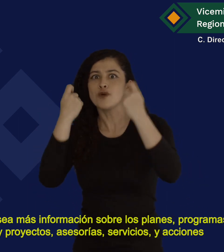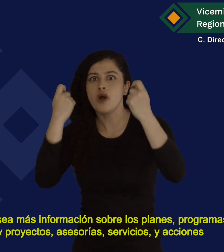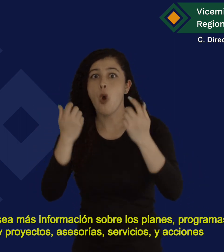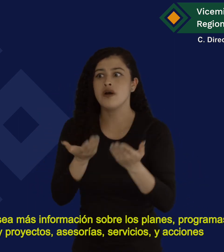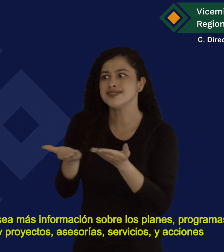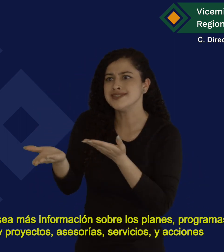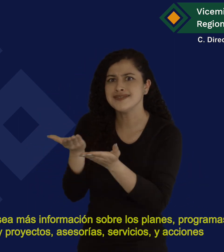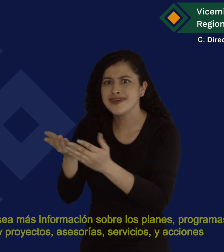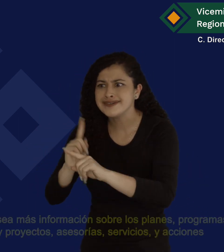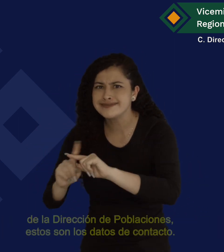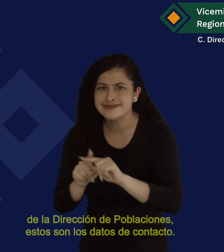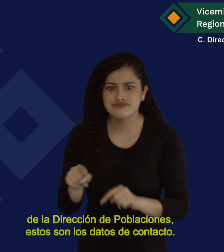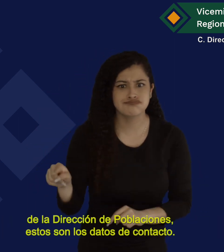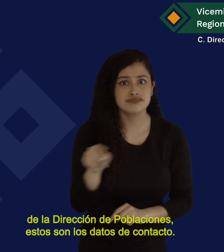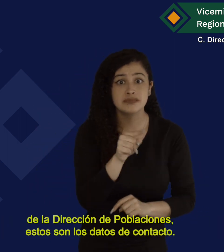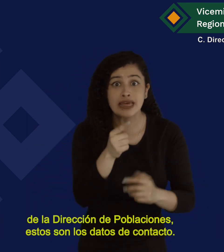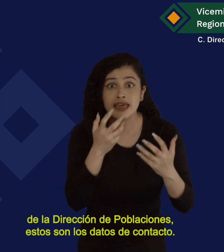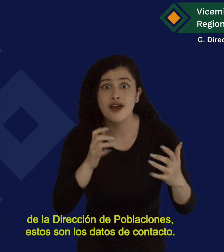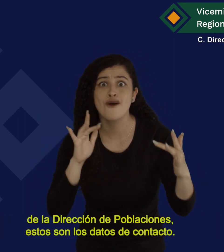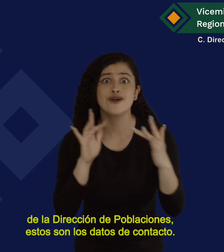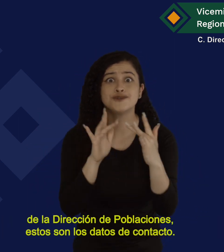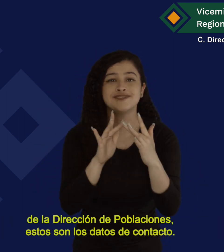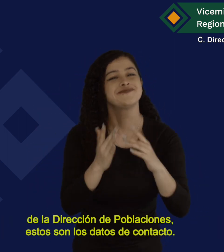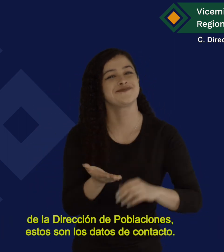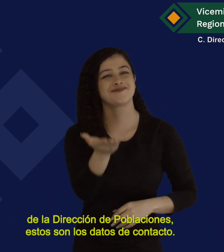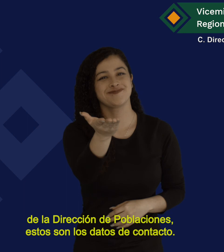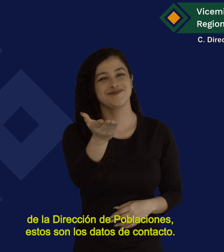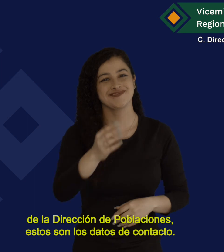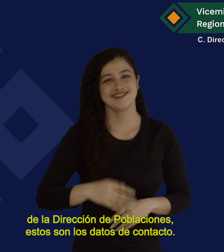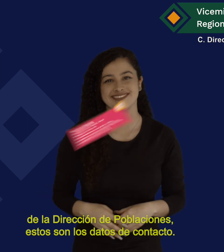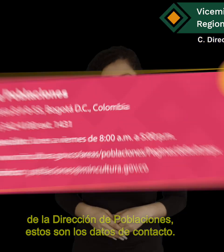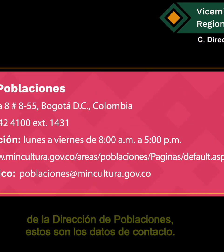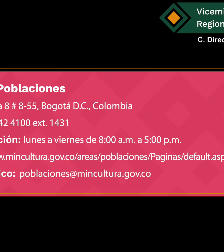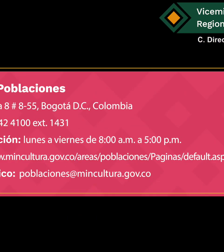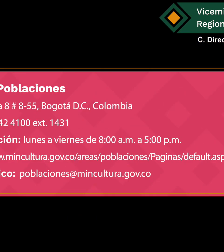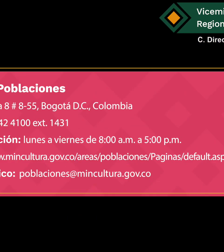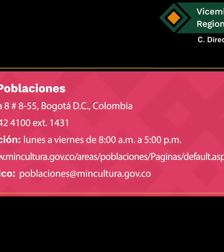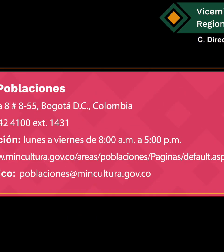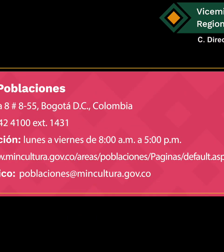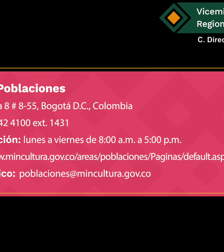acciones de la Dirección de Poblaciones Estos son los datos de contacto